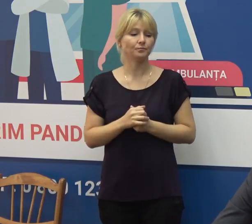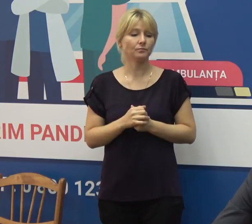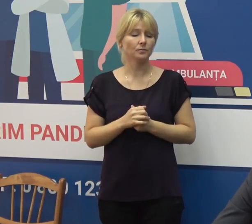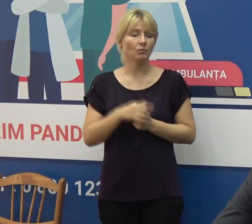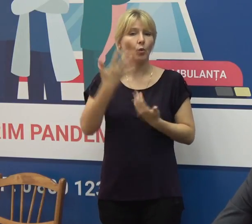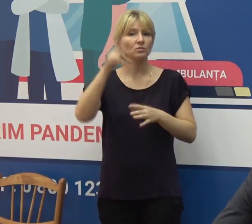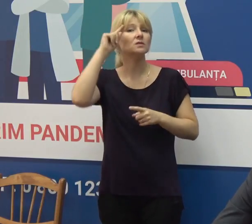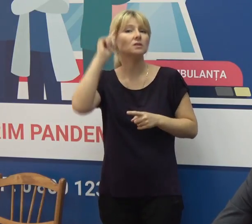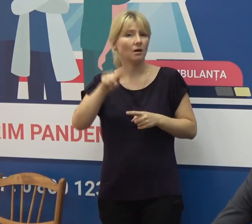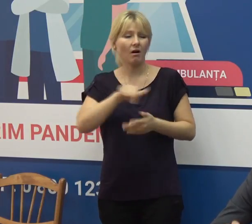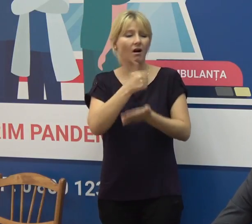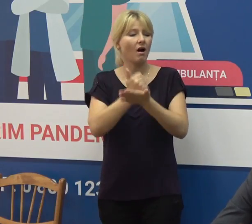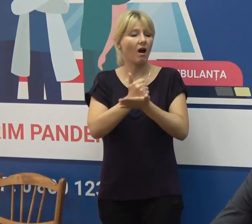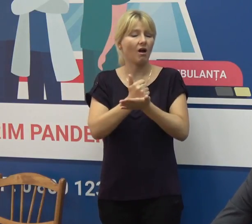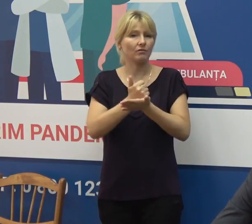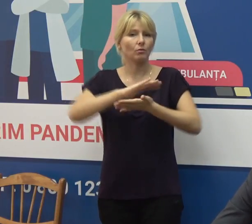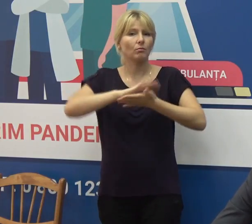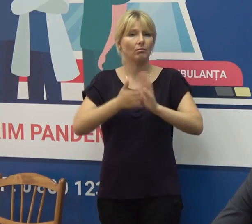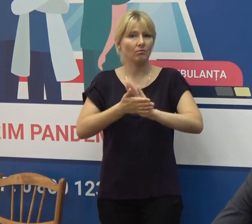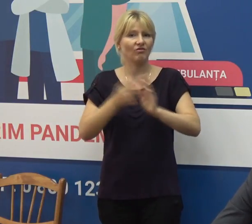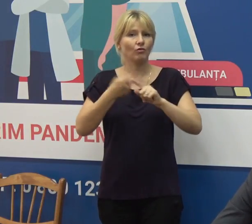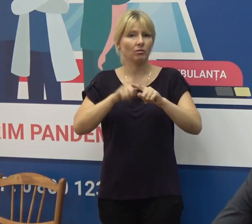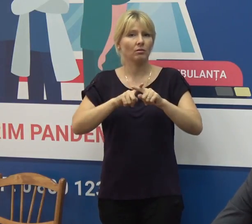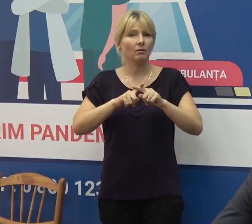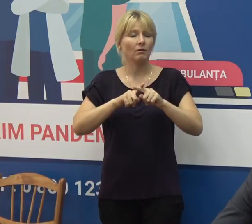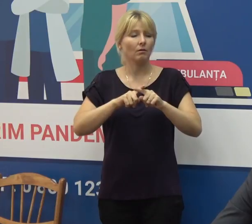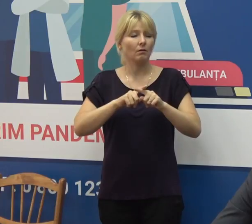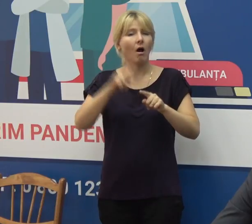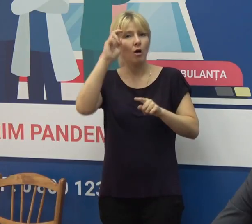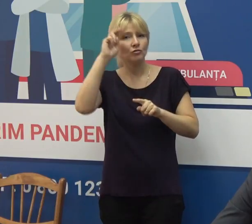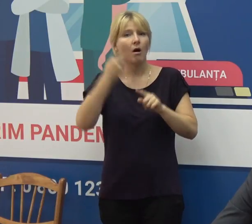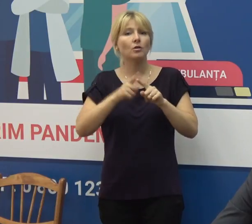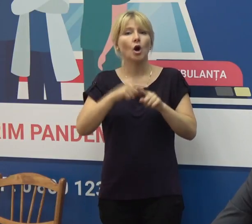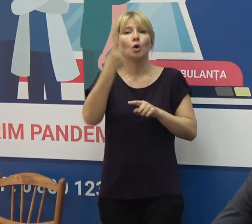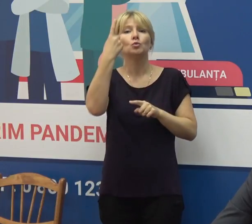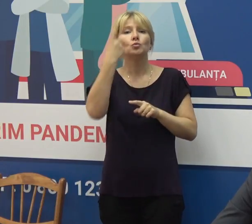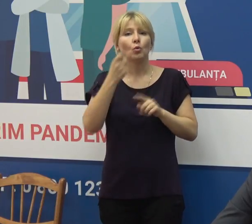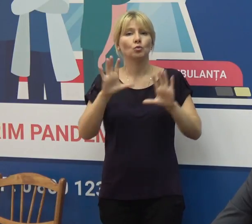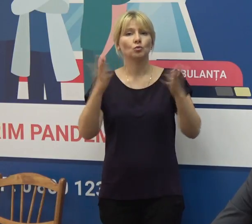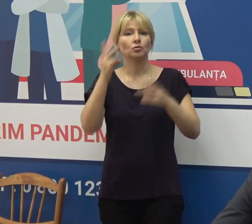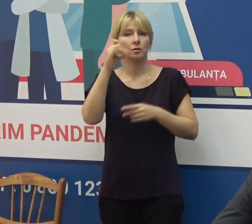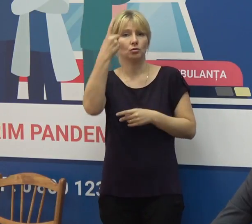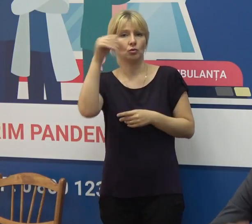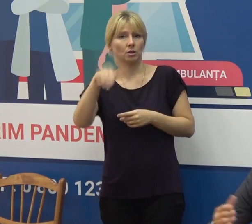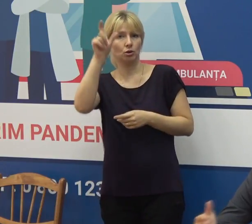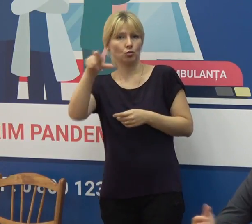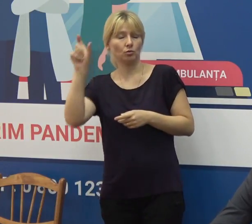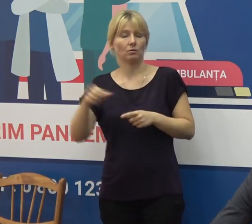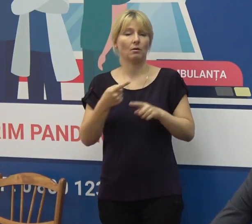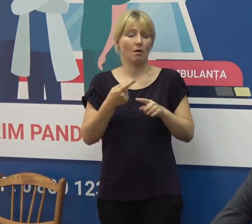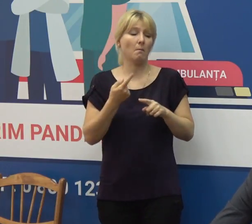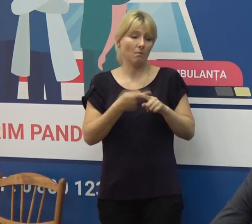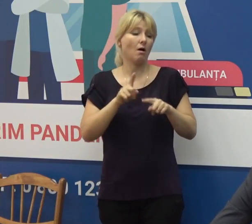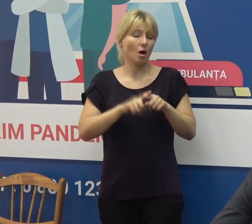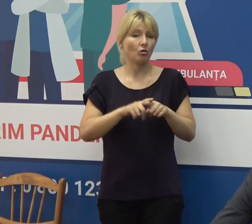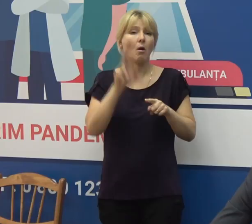Cunoaștem că principiul stabilirii acestor state, fiind 100 de cazuri noi la 100 de mii populații. Conform